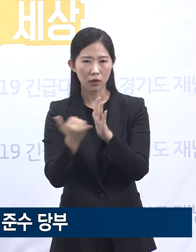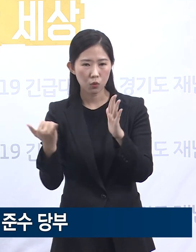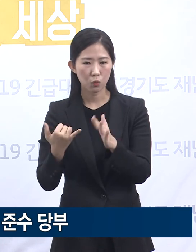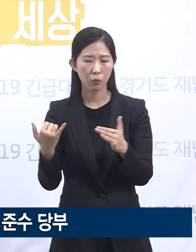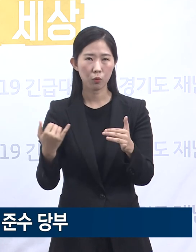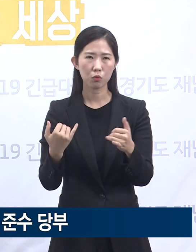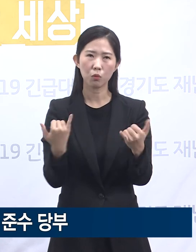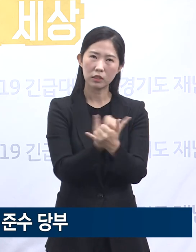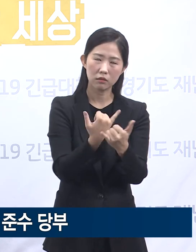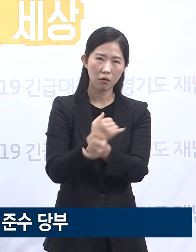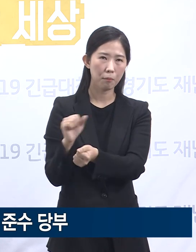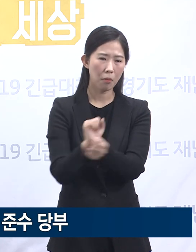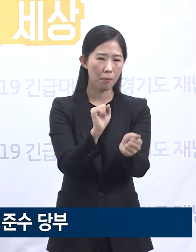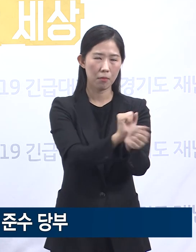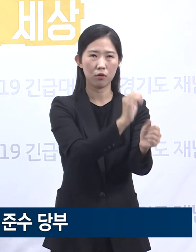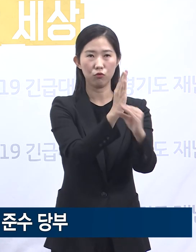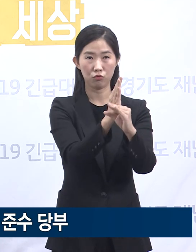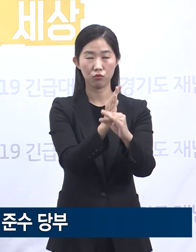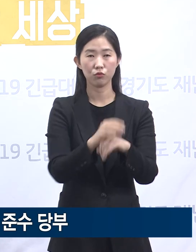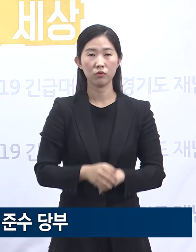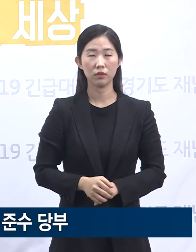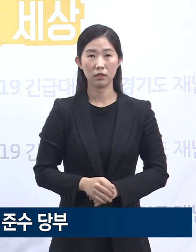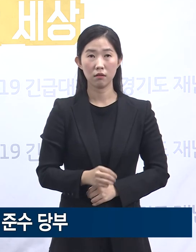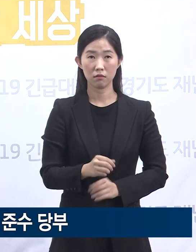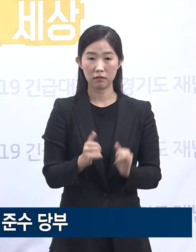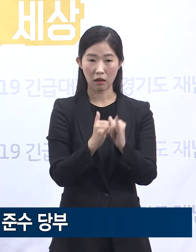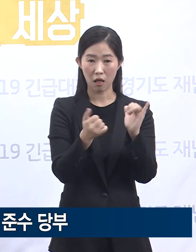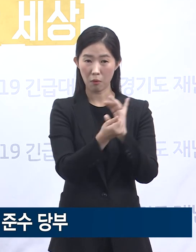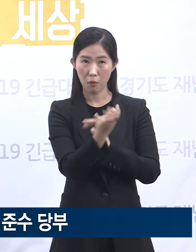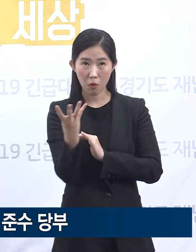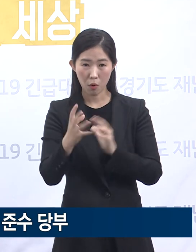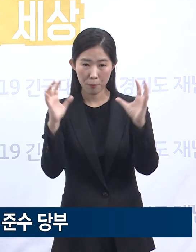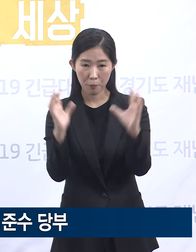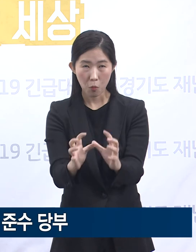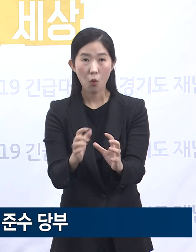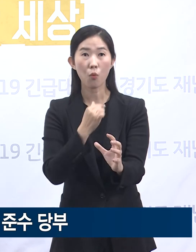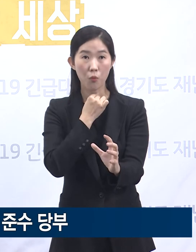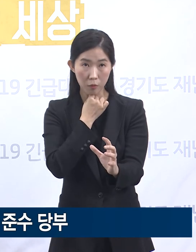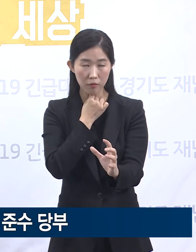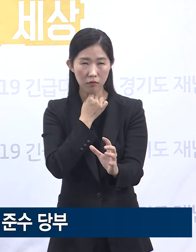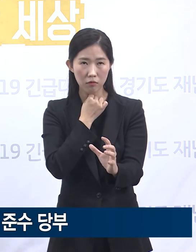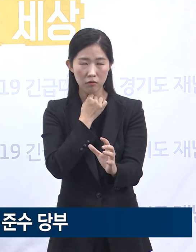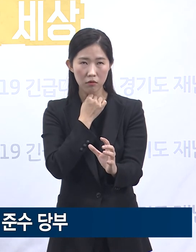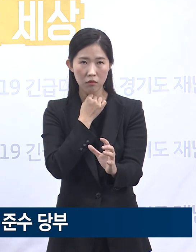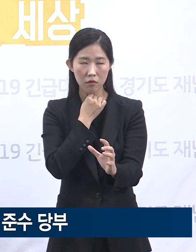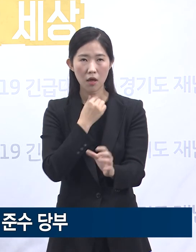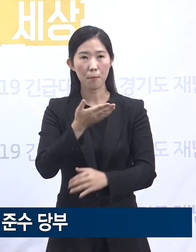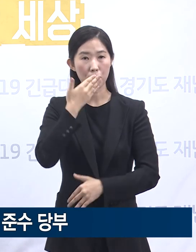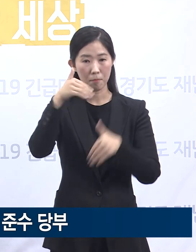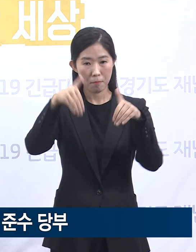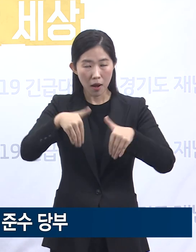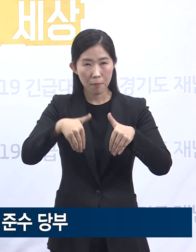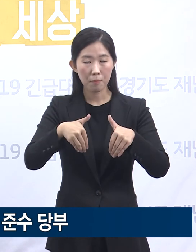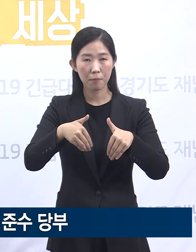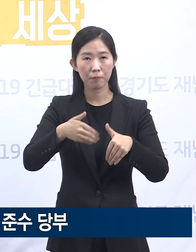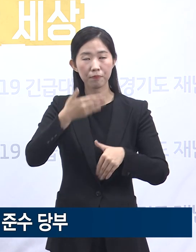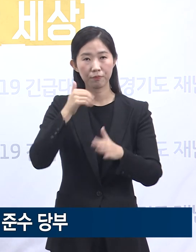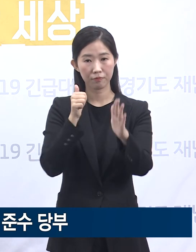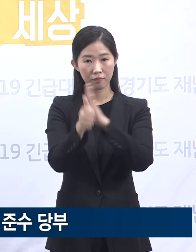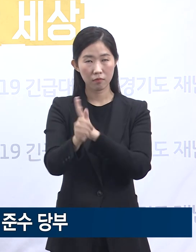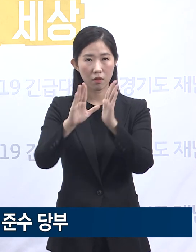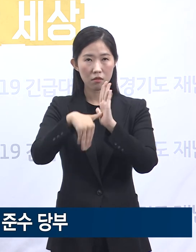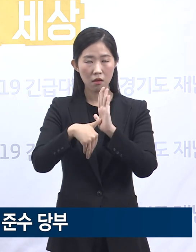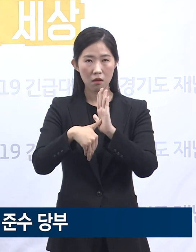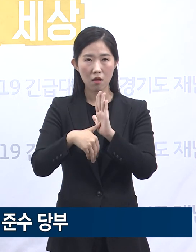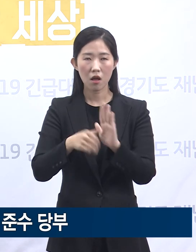다수가 보이는 다중이용시설에서 모임을 가지실 경우 식당 방문 시 매장에 비치된